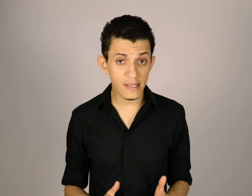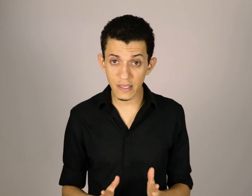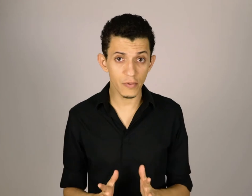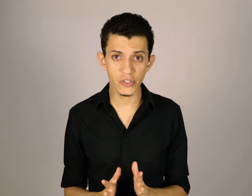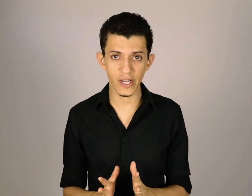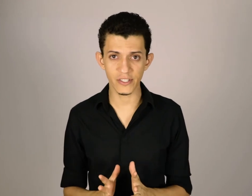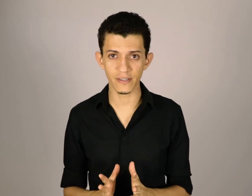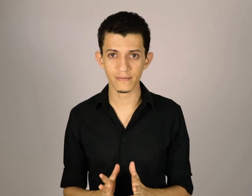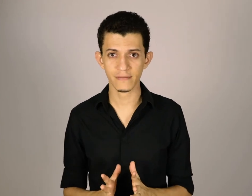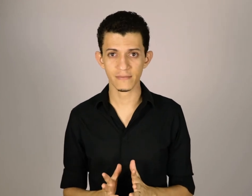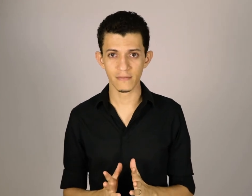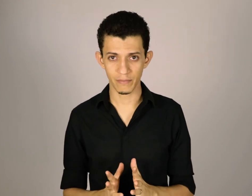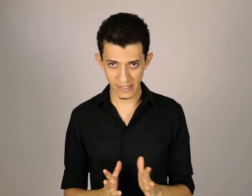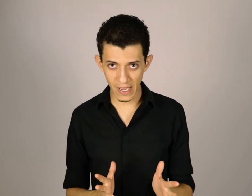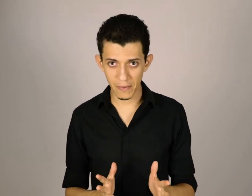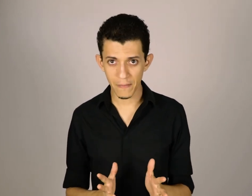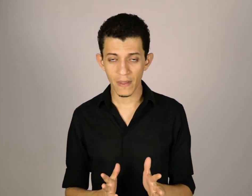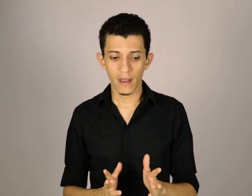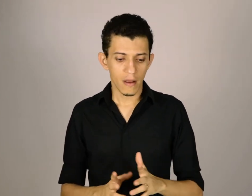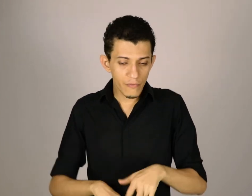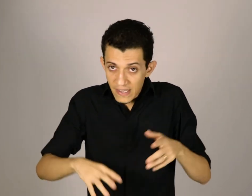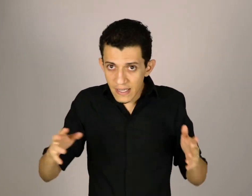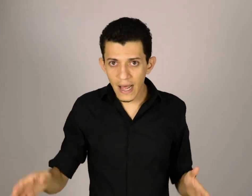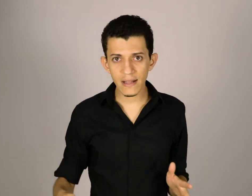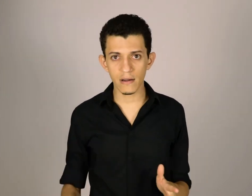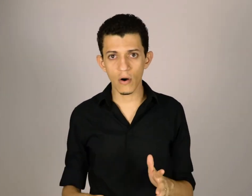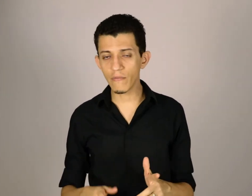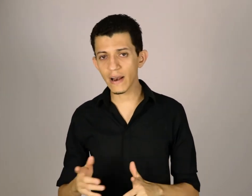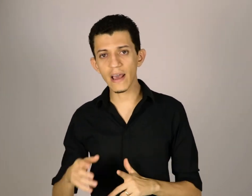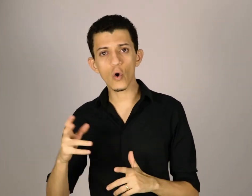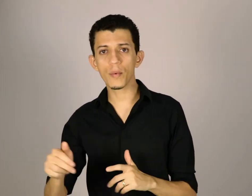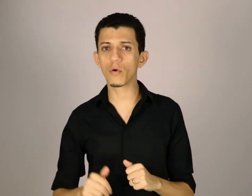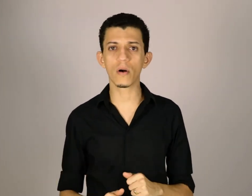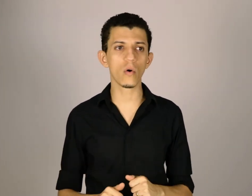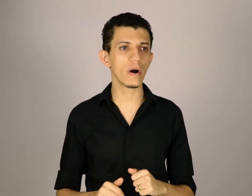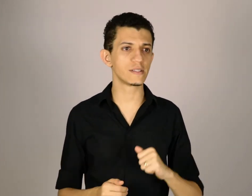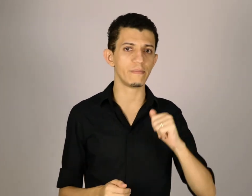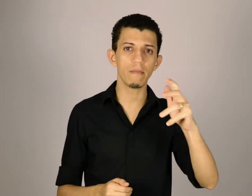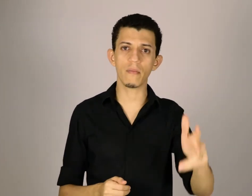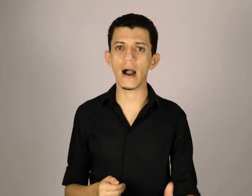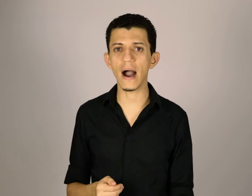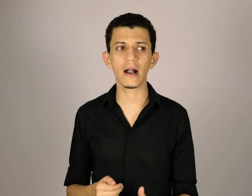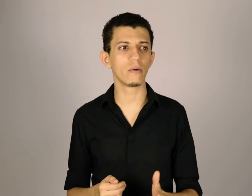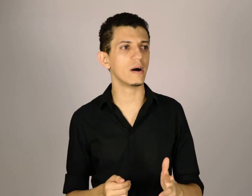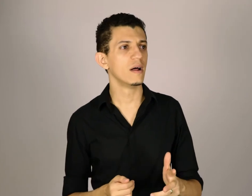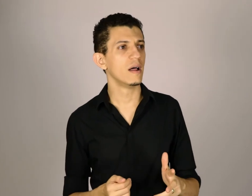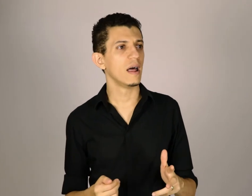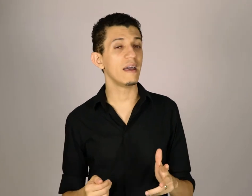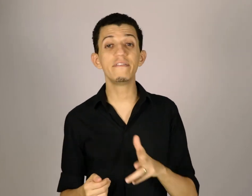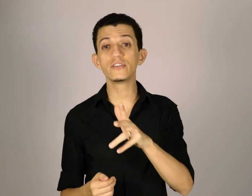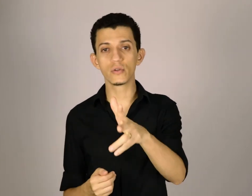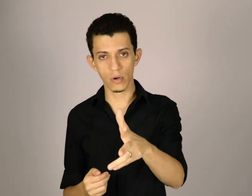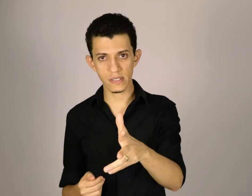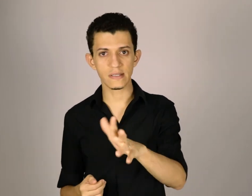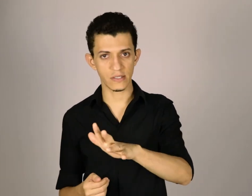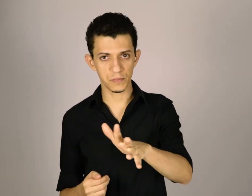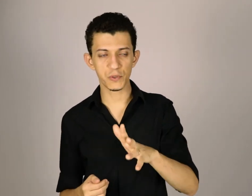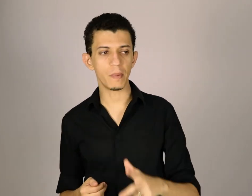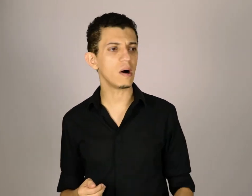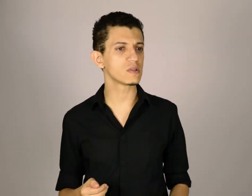assim por diante, percebe? Não faça nada, ou vai lá e come alguma coisa, beba uma água, evite doces nesse tipo de pausa,